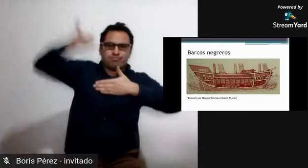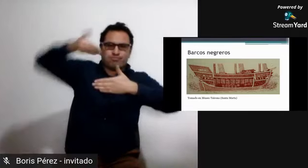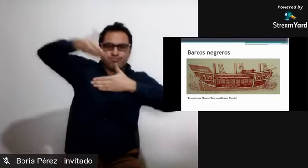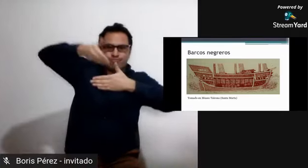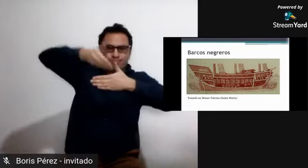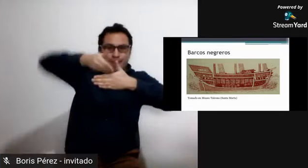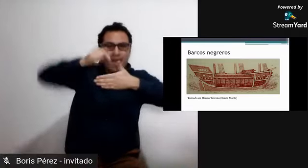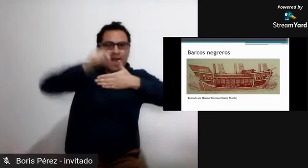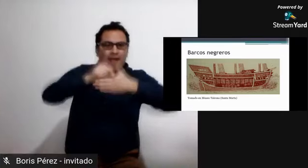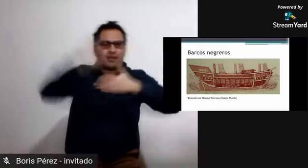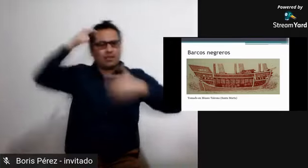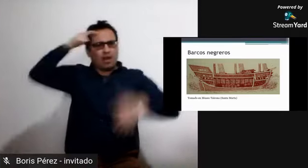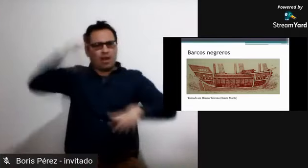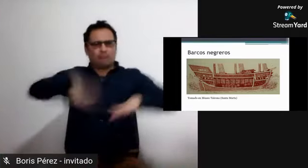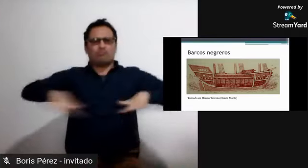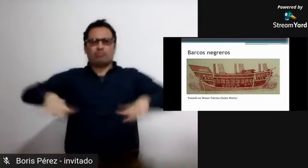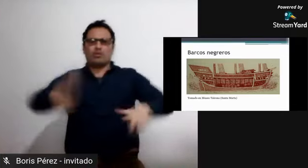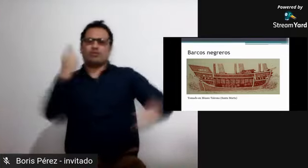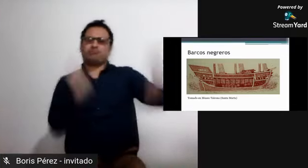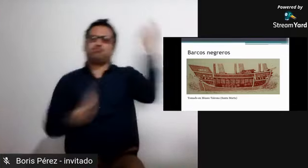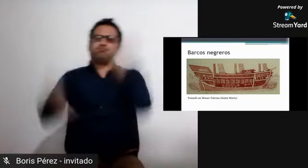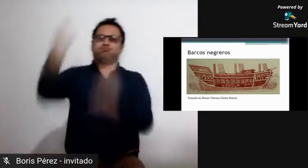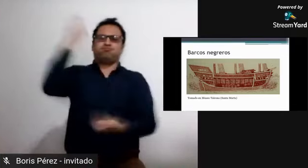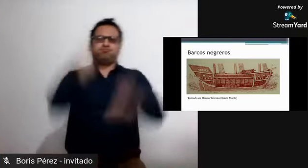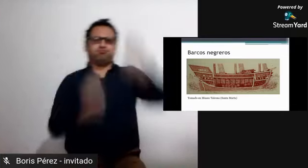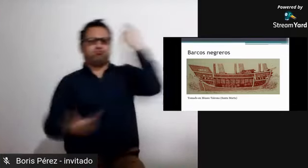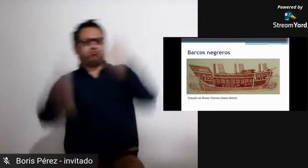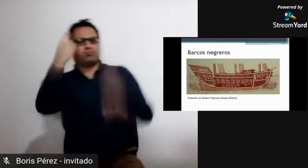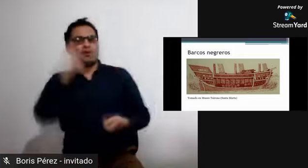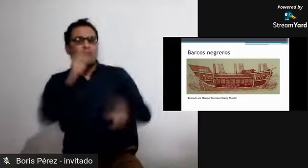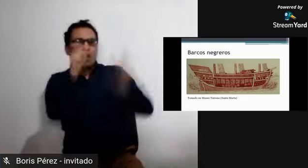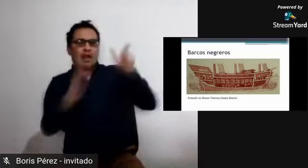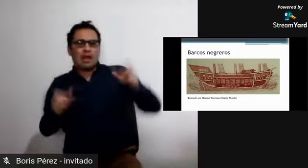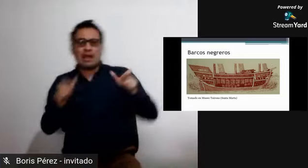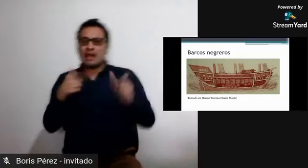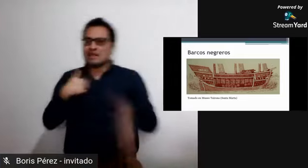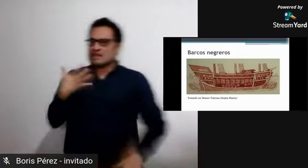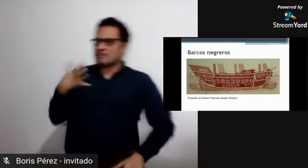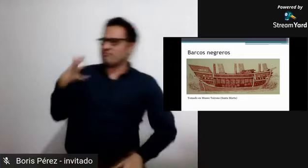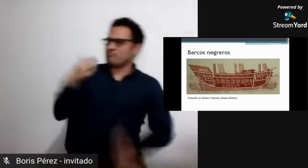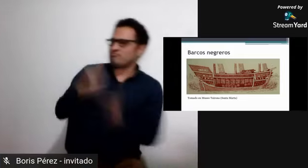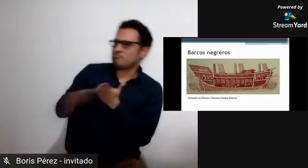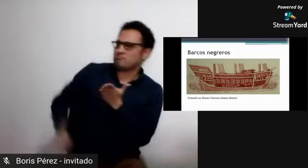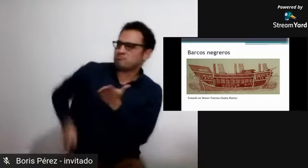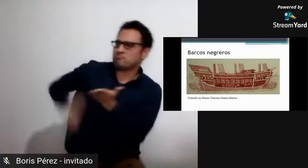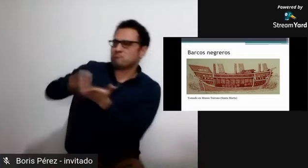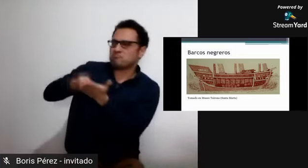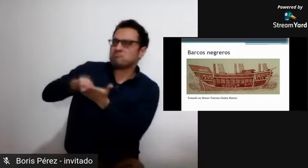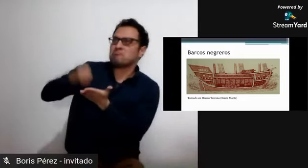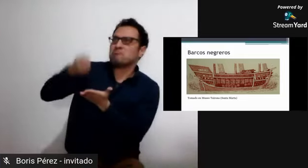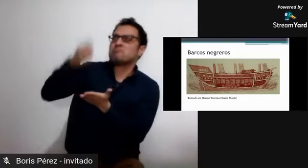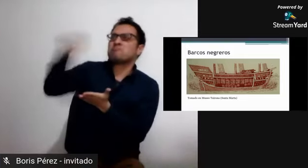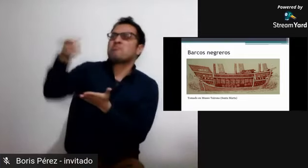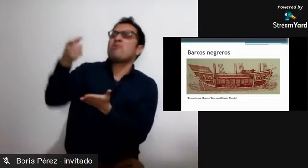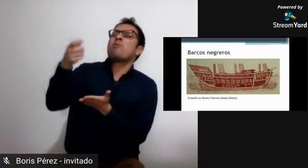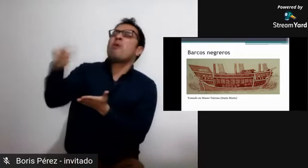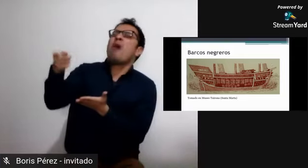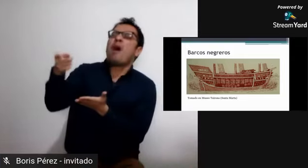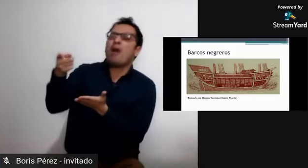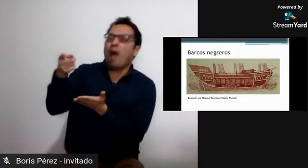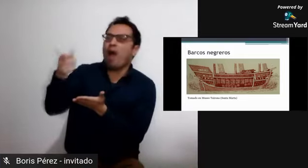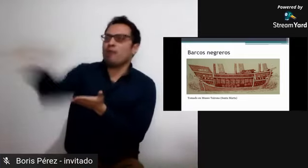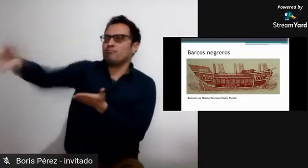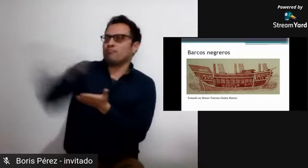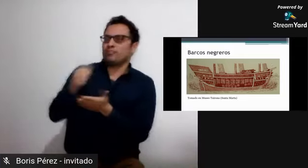ellos a colombia y llegaron principalmente al puerto que los recibía que era en el puerto de cartagena allí se